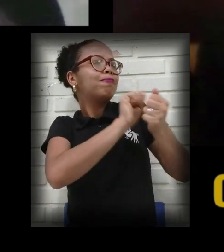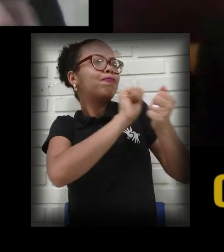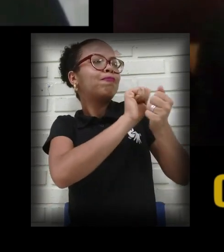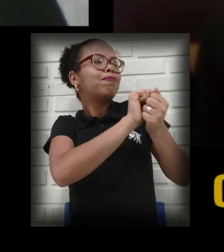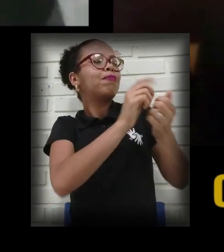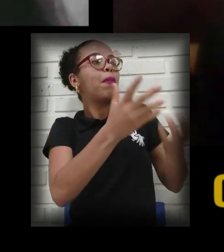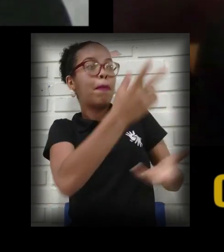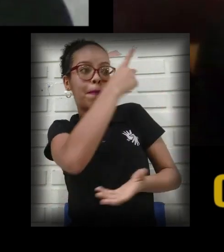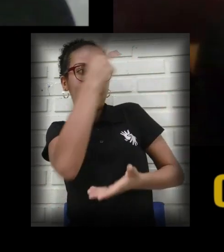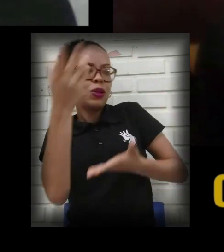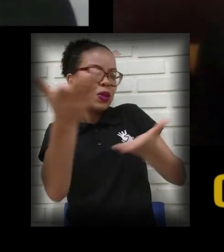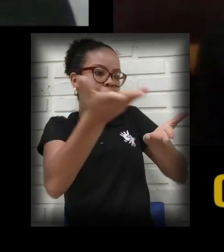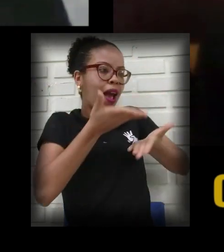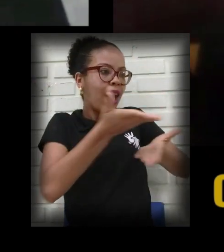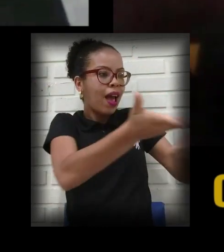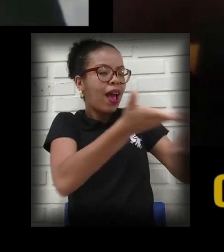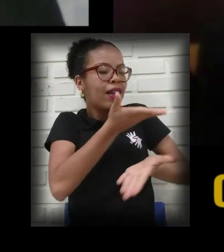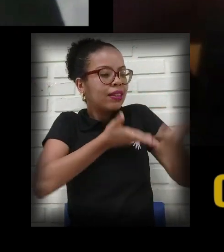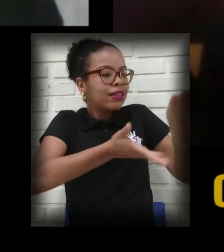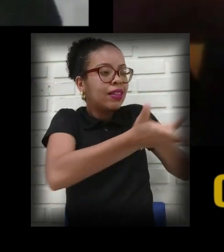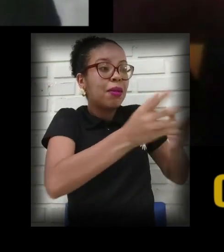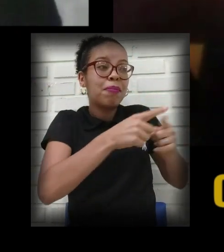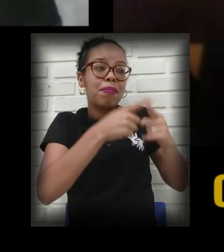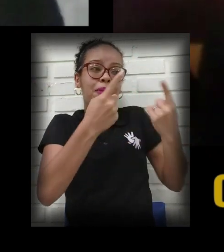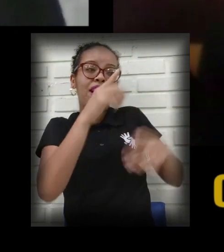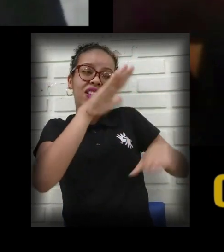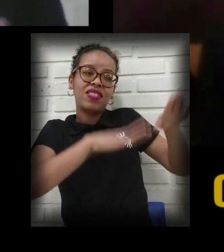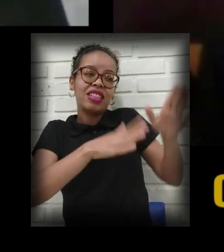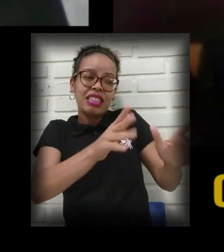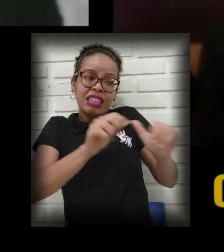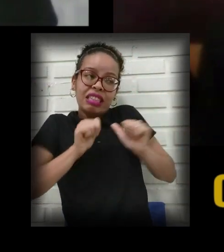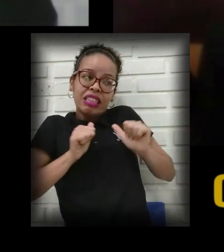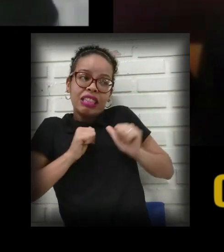bem receptivos, mas, assim, às vezes eles ficam na retaguarda, assim,